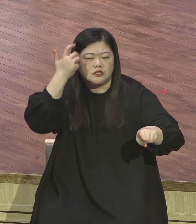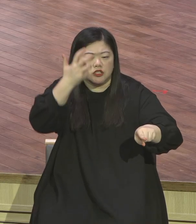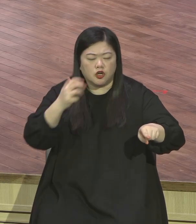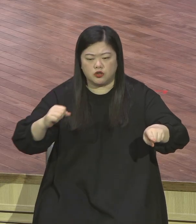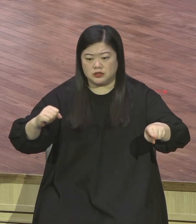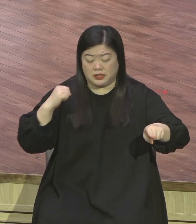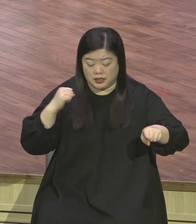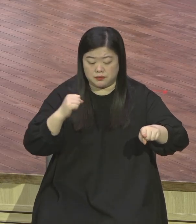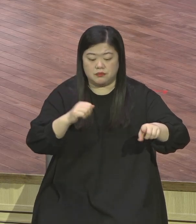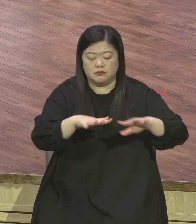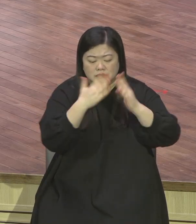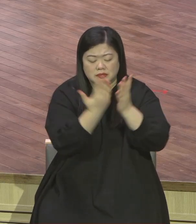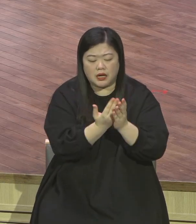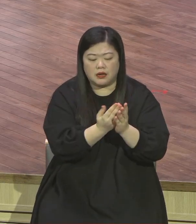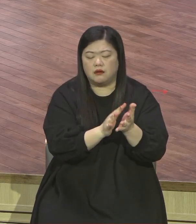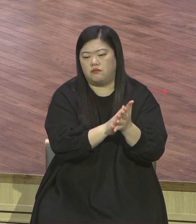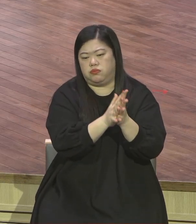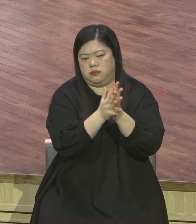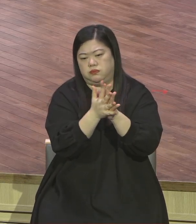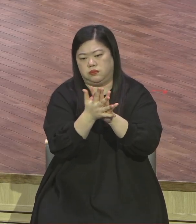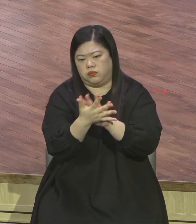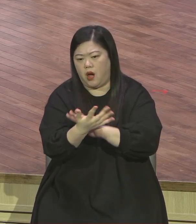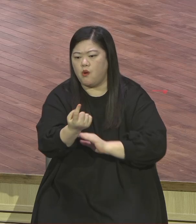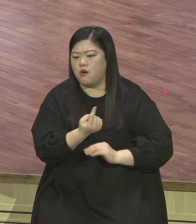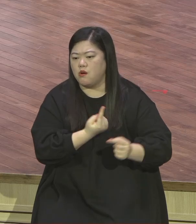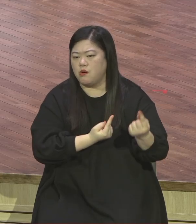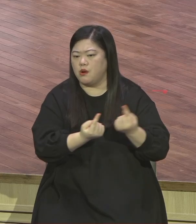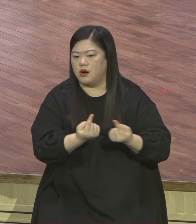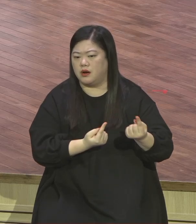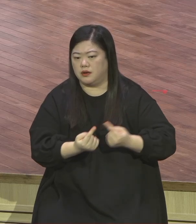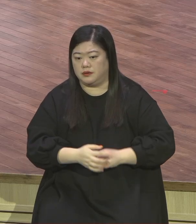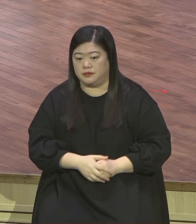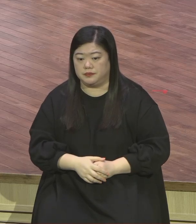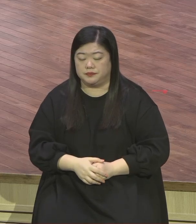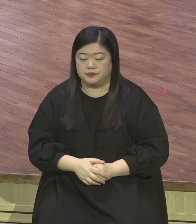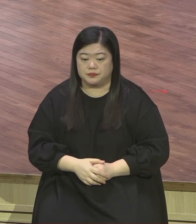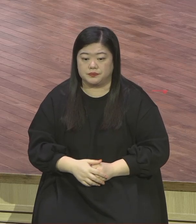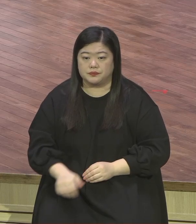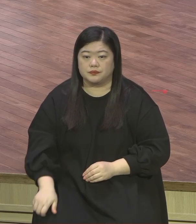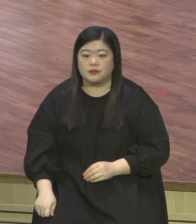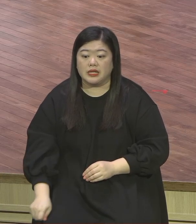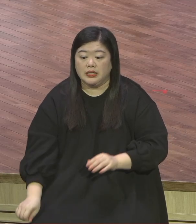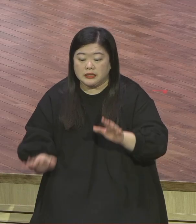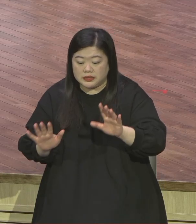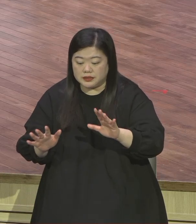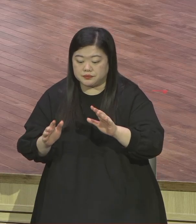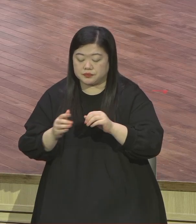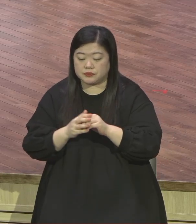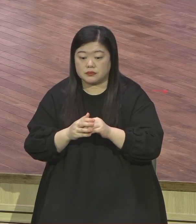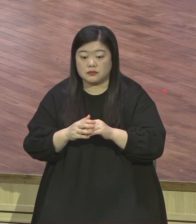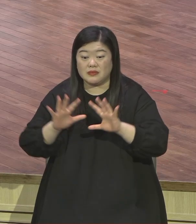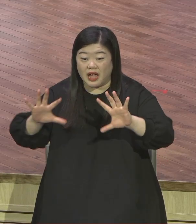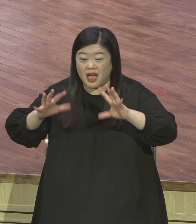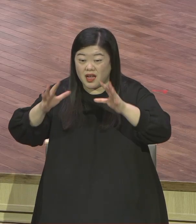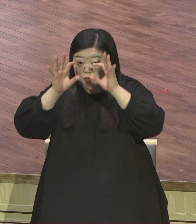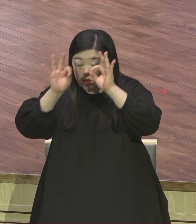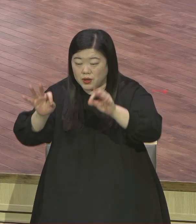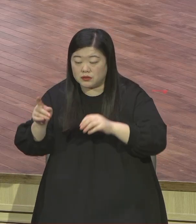세계화가 돼 있어요 다 돌아서 지금 맛이 가서 자기는 정상인데 옆에서 보면 완전 갔어 맛이